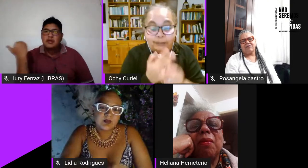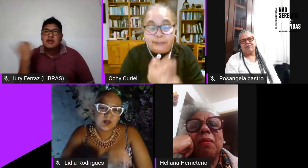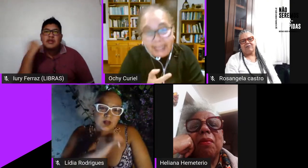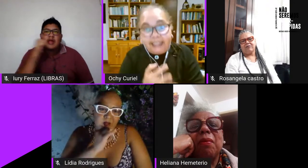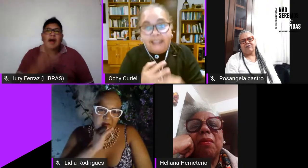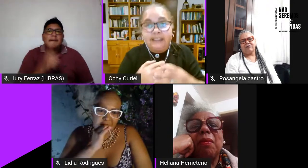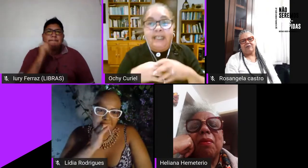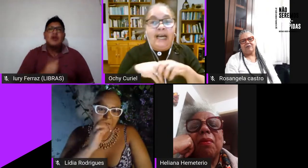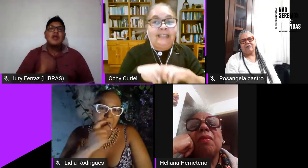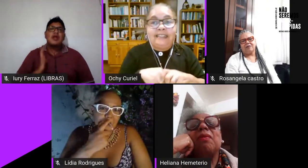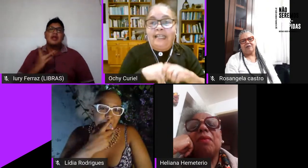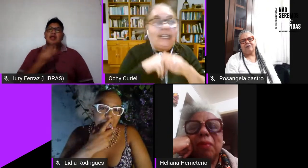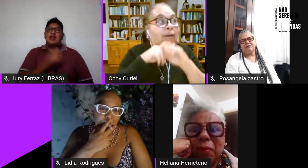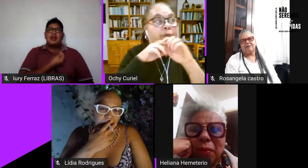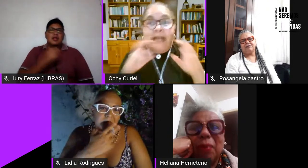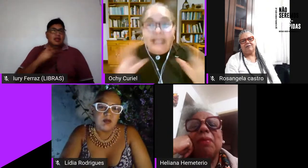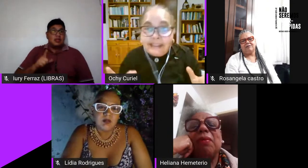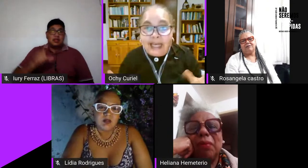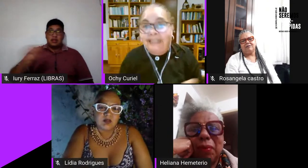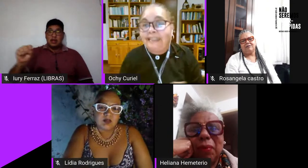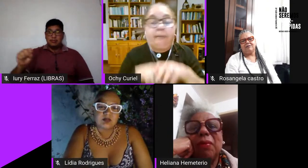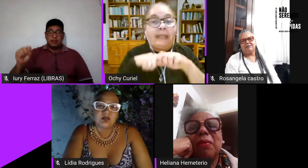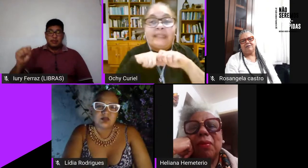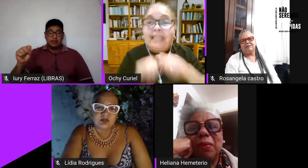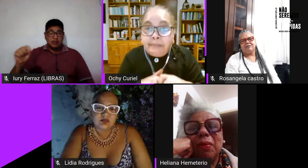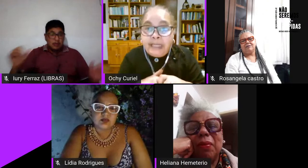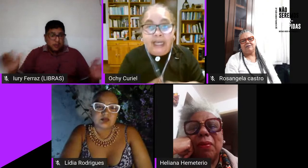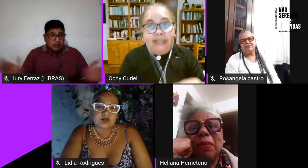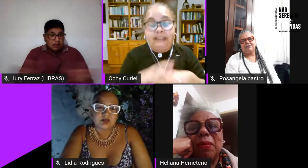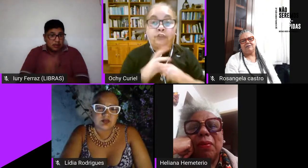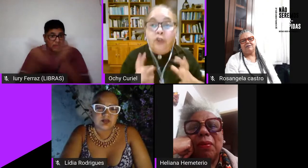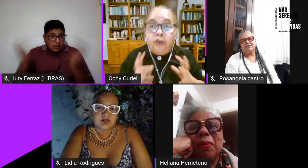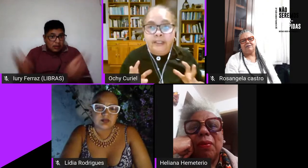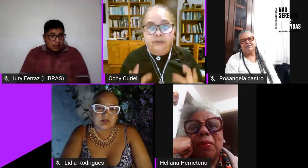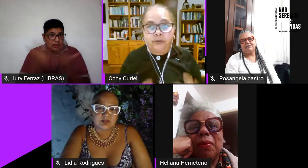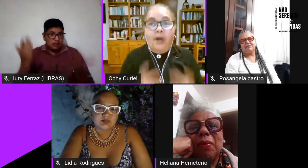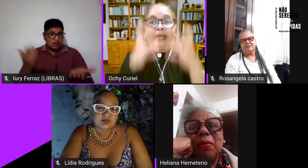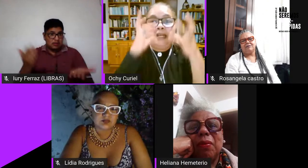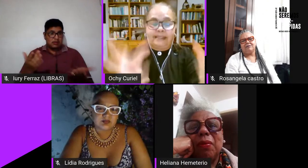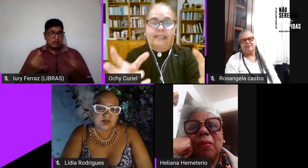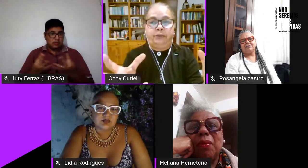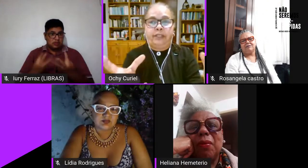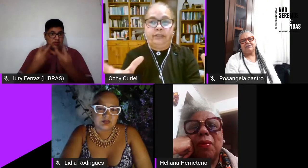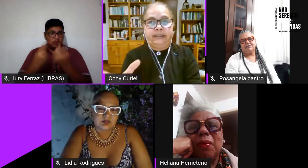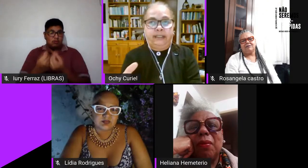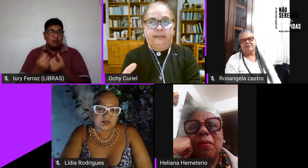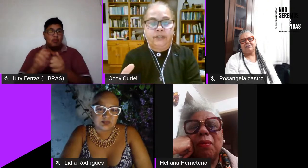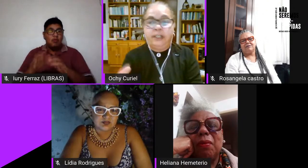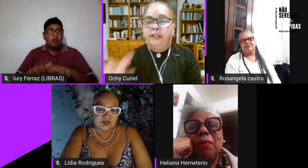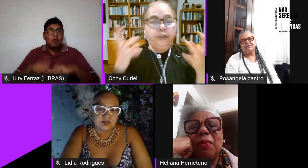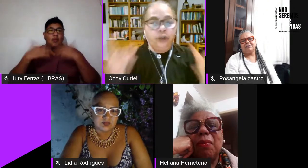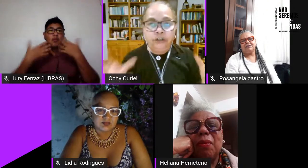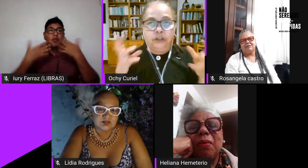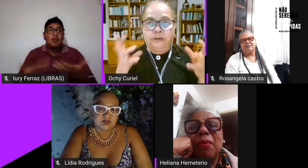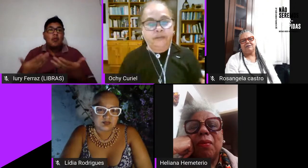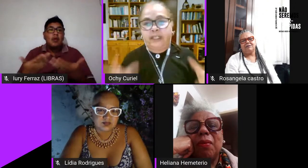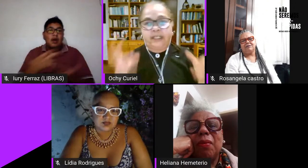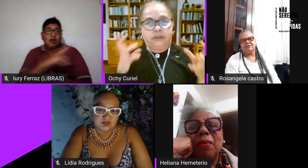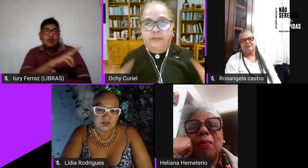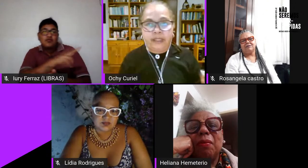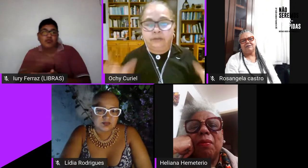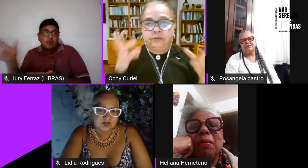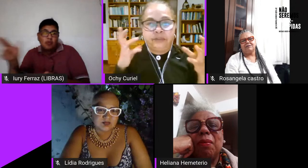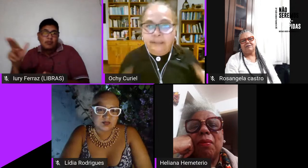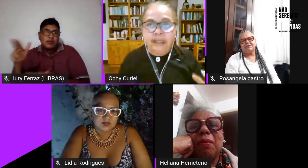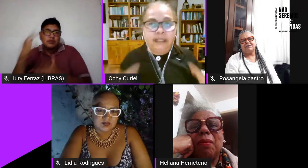das lesbianas ante a pobreza ante a pandemia ante todo isso qual é o projeto que temos não vamos